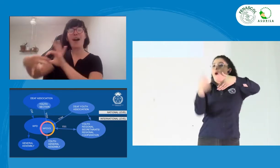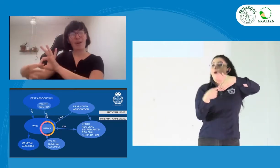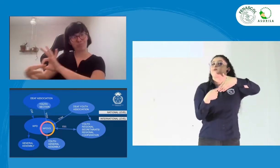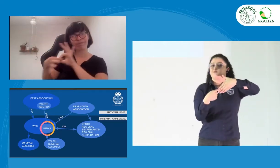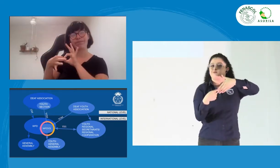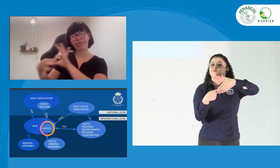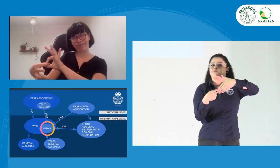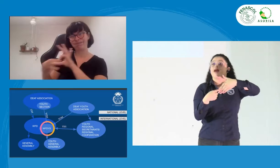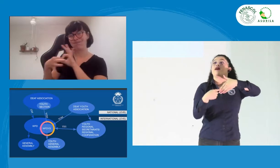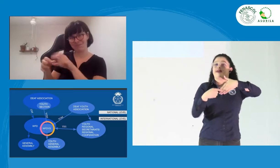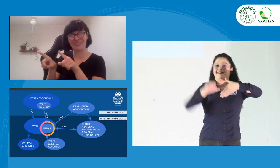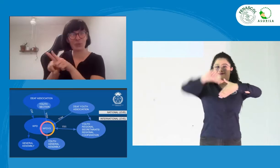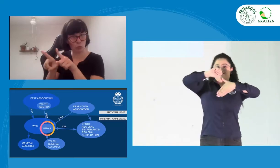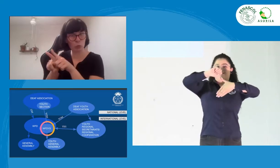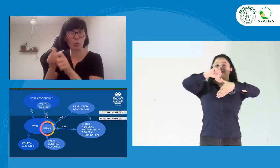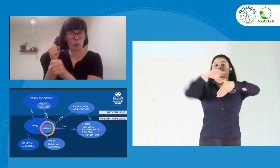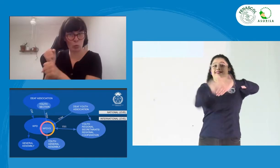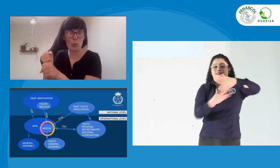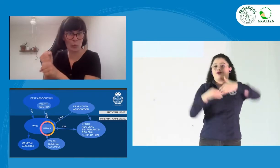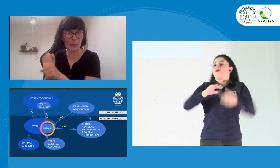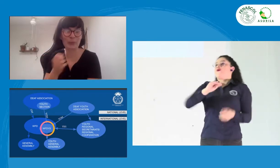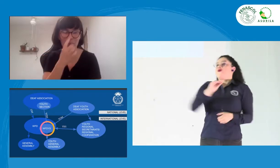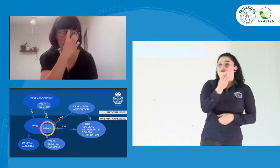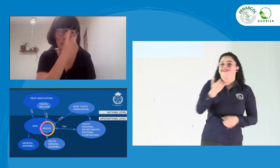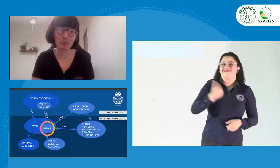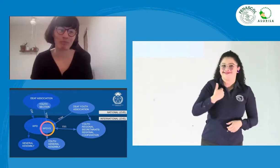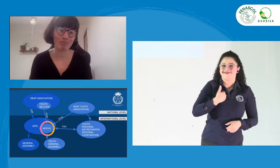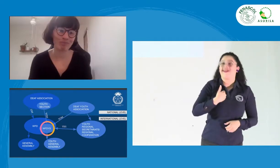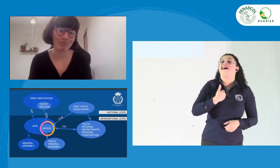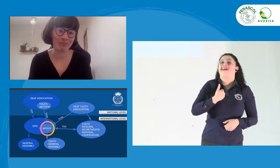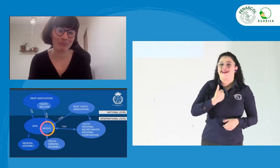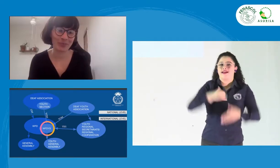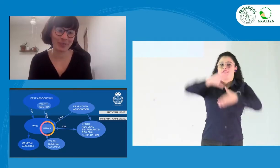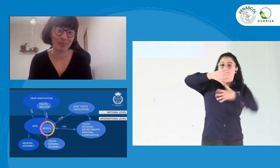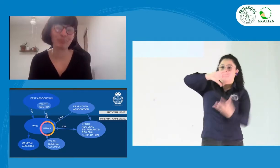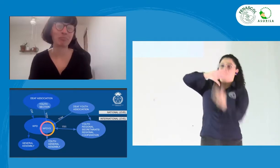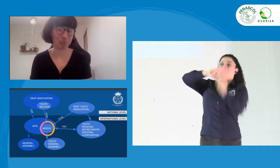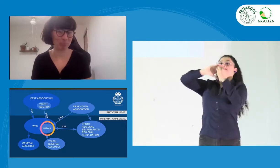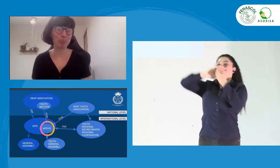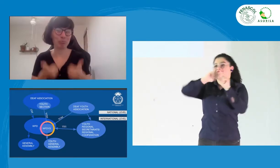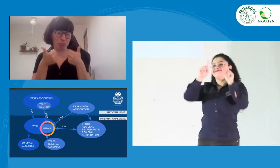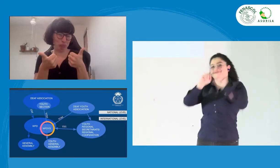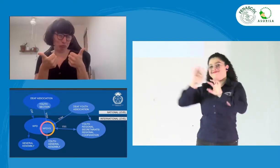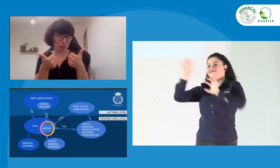caso, tenemos una secretaría regional para Sudamérica, con la cual estamos trabajando estrechamente.